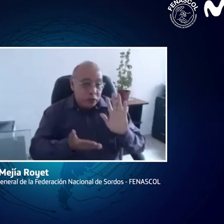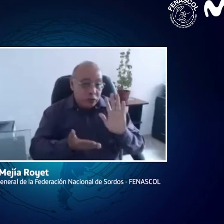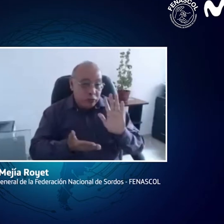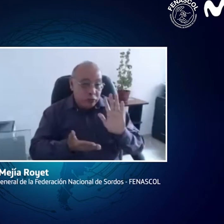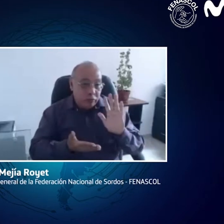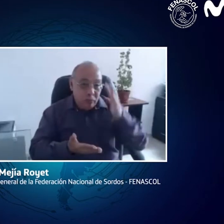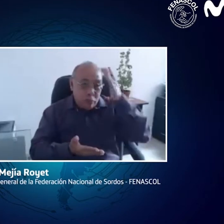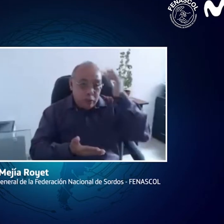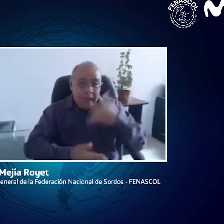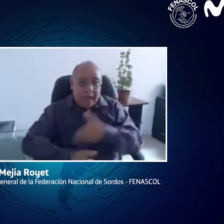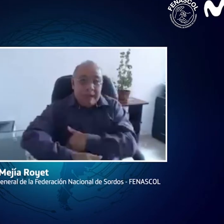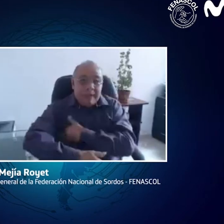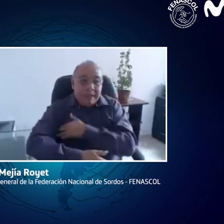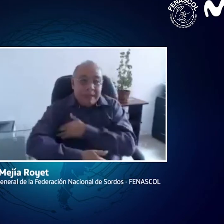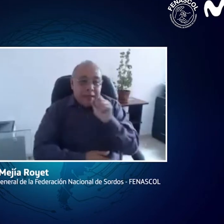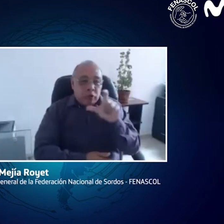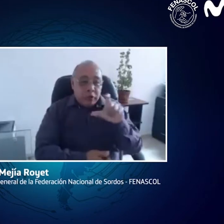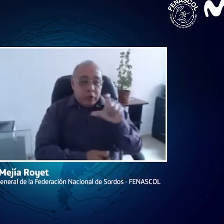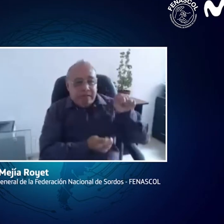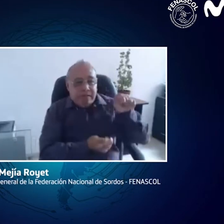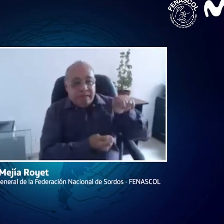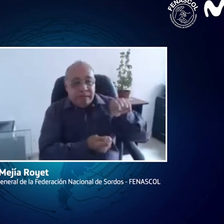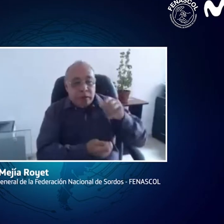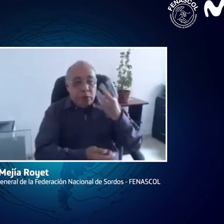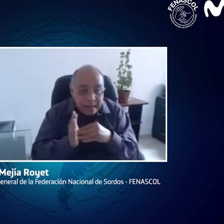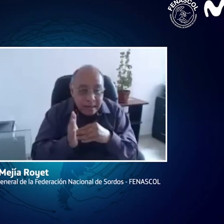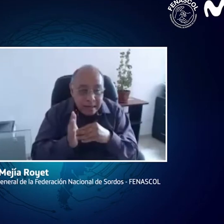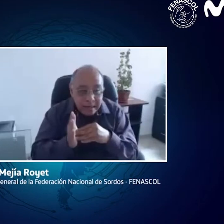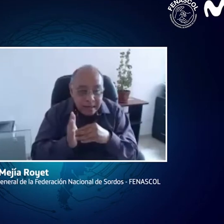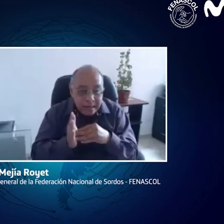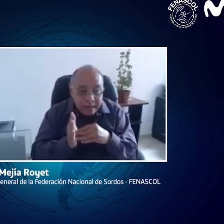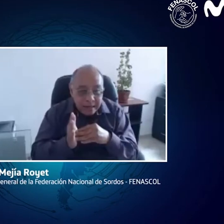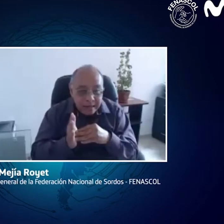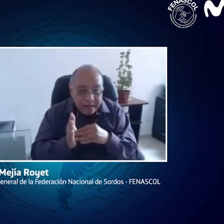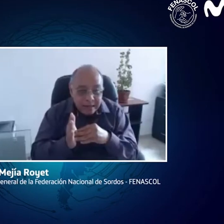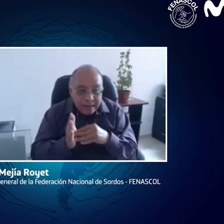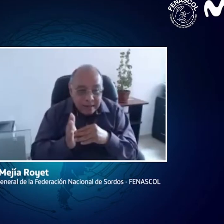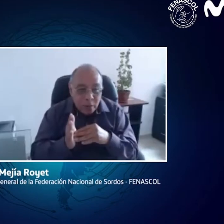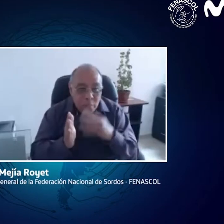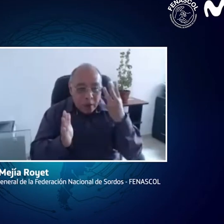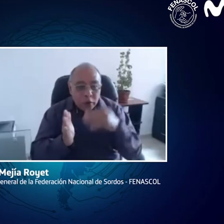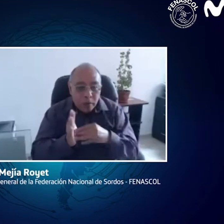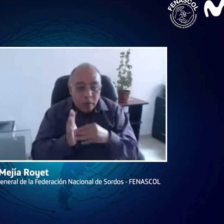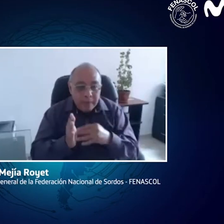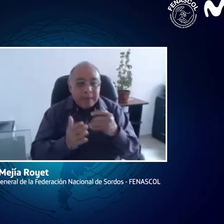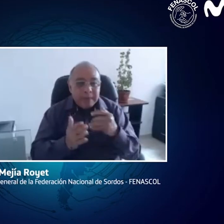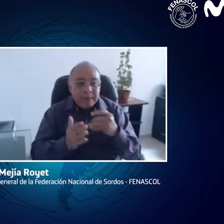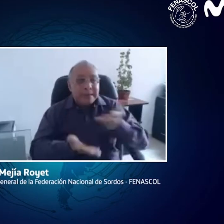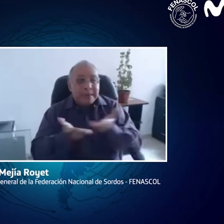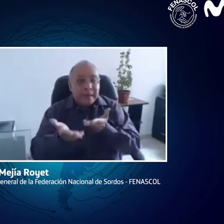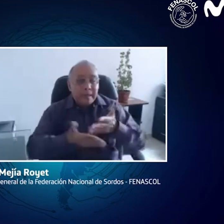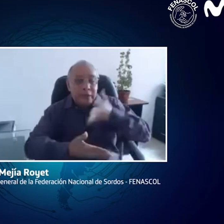tenemos interacciones a través del CIEL, que es el servicio de